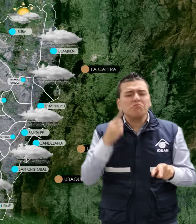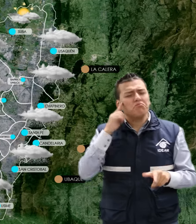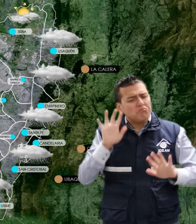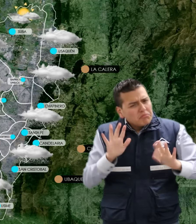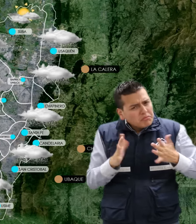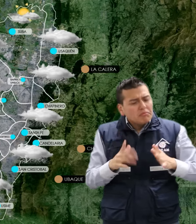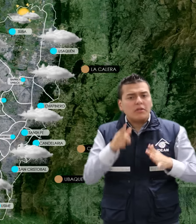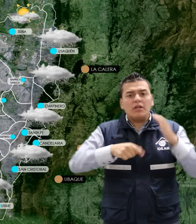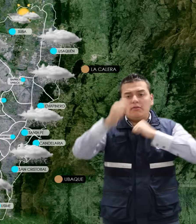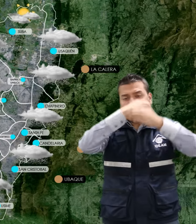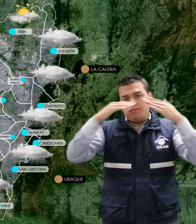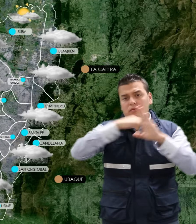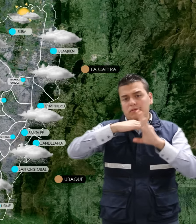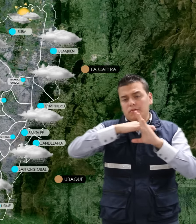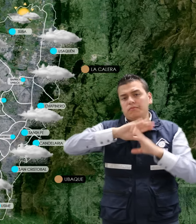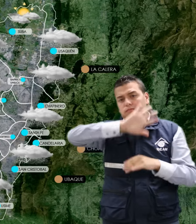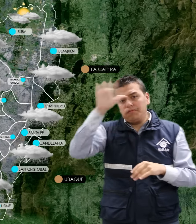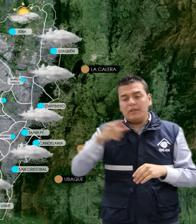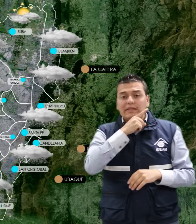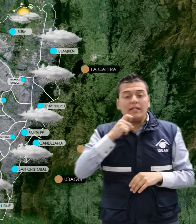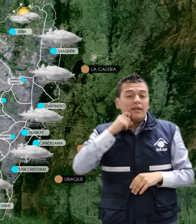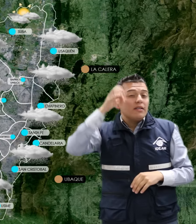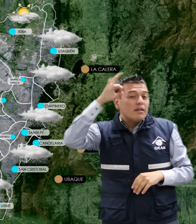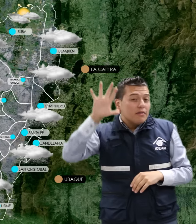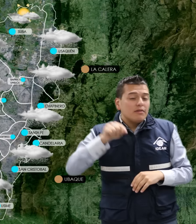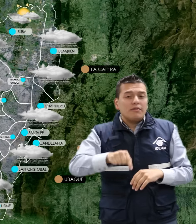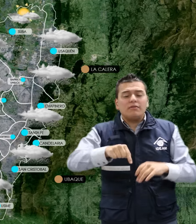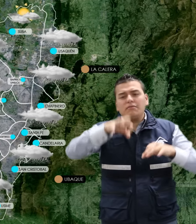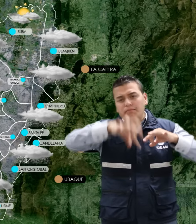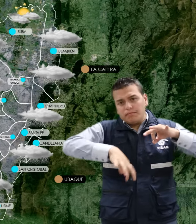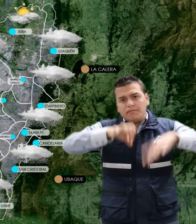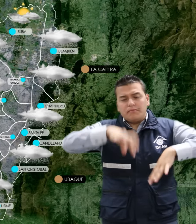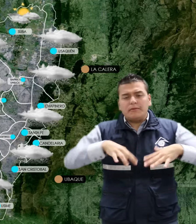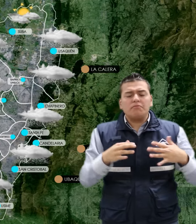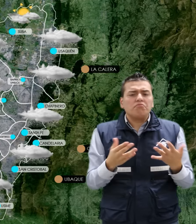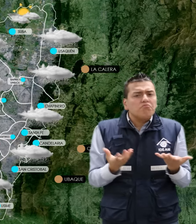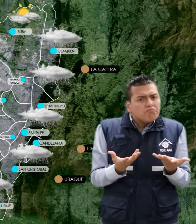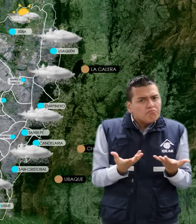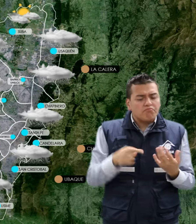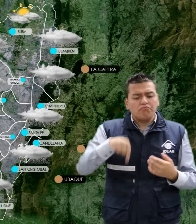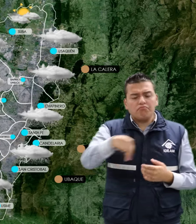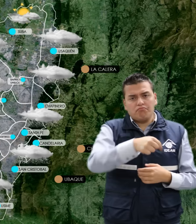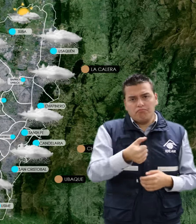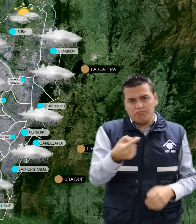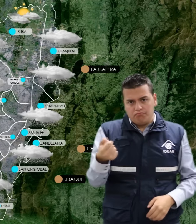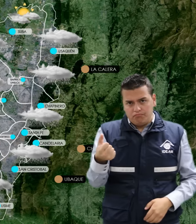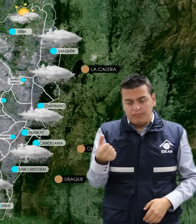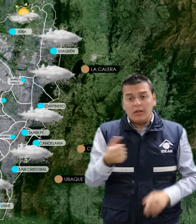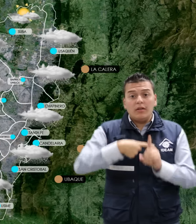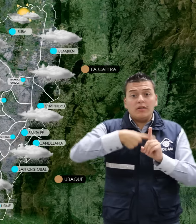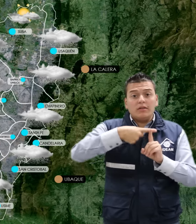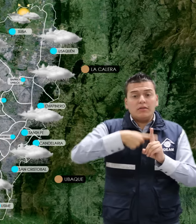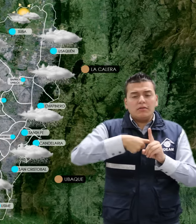condiciones de cielo semicubierto y tiempo seco, aunque no se descartan algunas lluviznas esporádicas e intermitentes. La